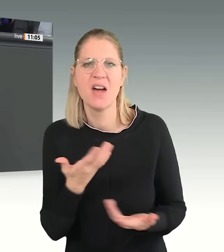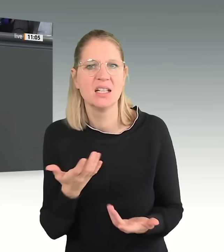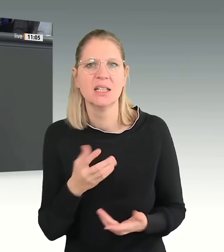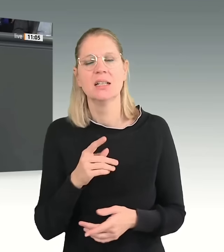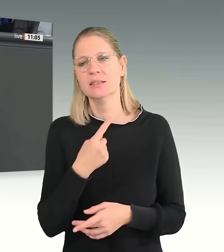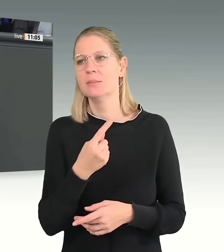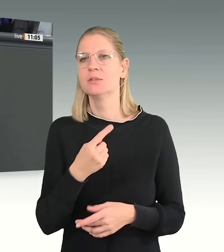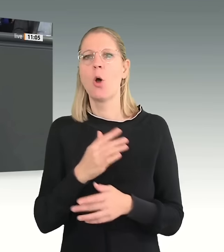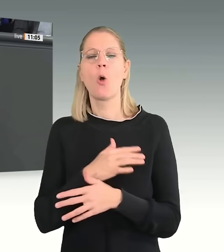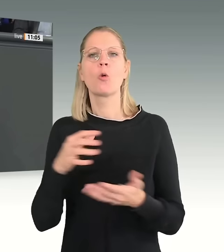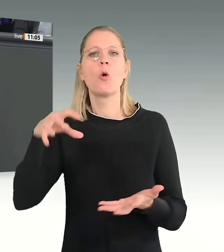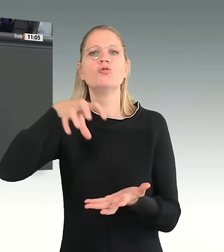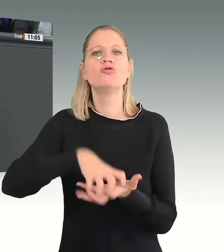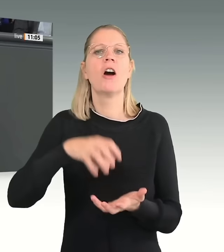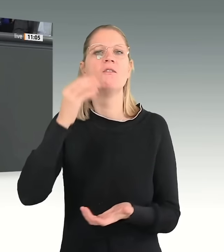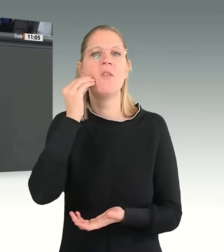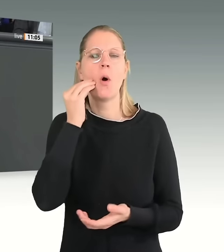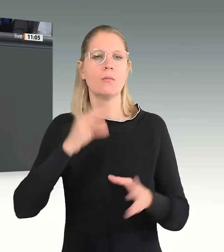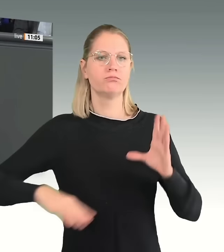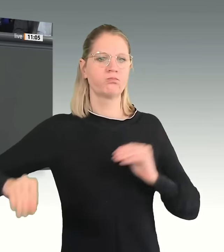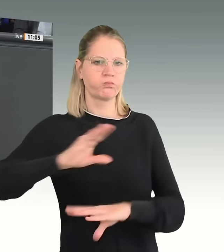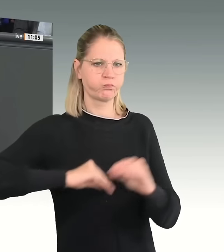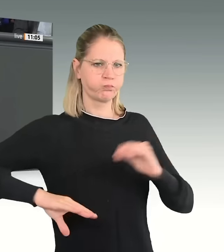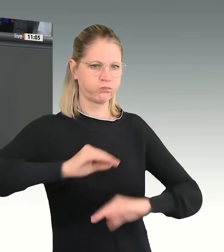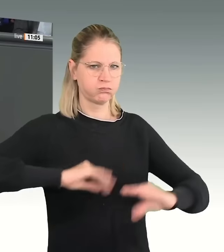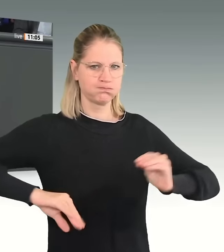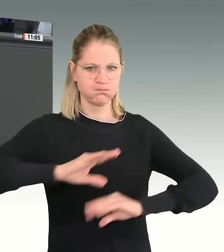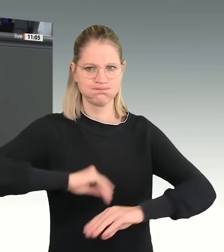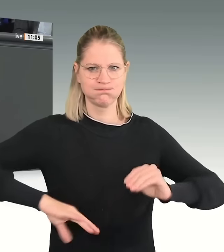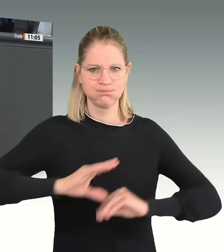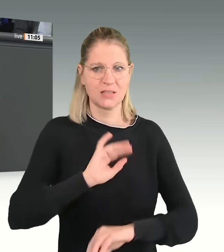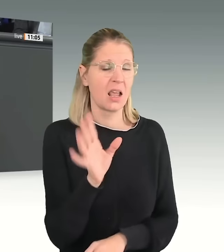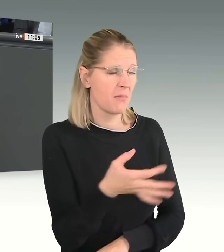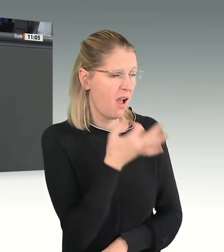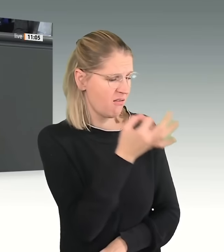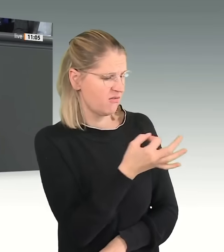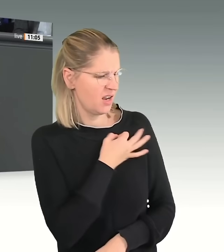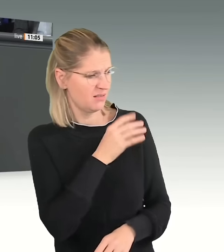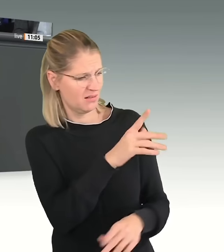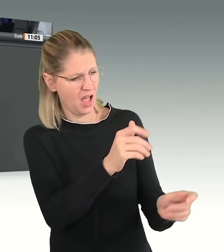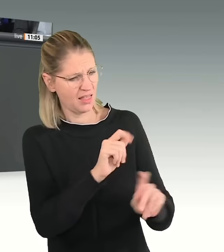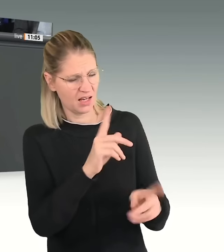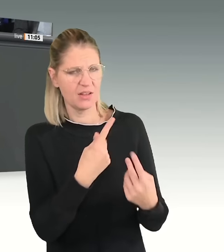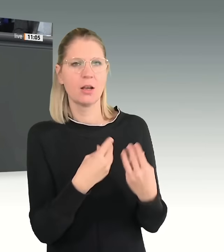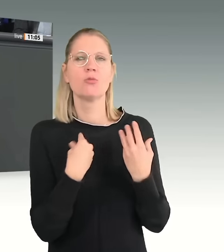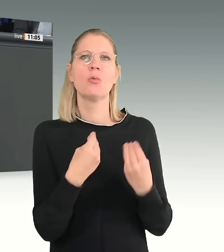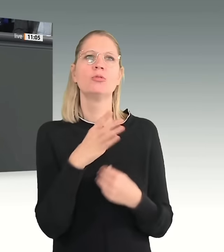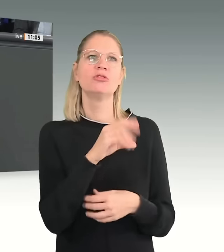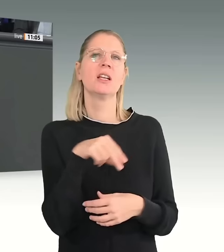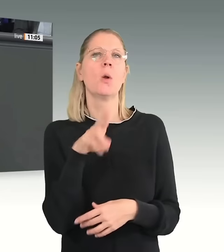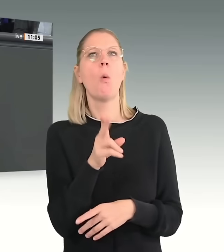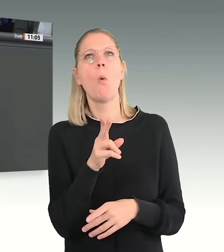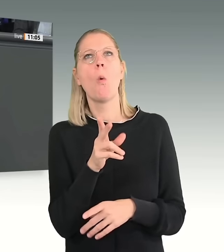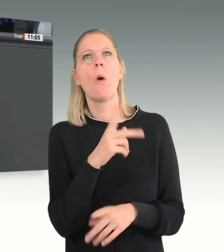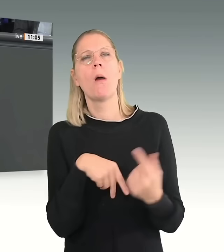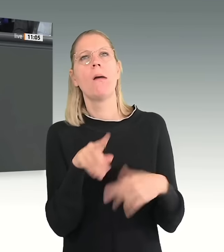Wir fragen uns allerdings, ist Ihr Antrag wieder reine CDU-Rhetorik? Oder distanzieren Sie sich